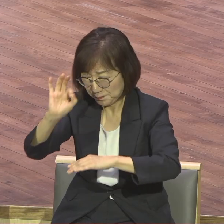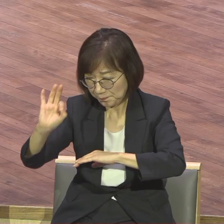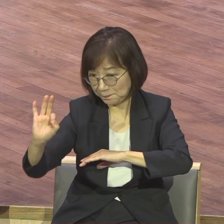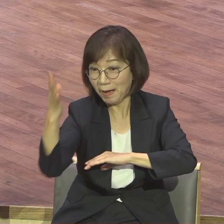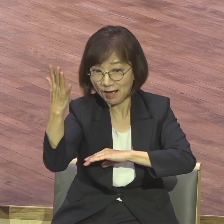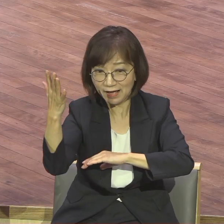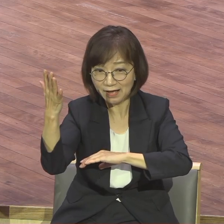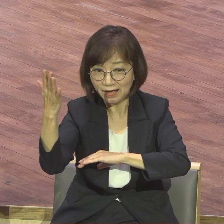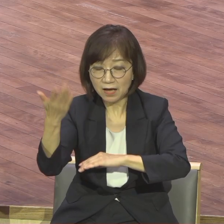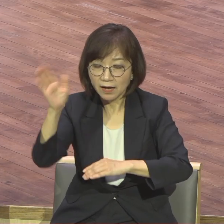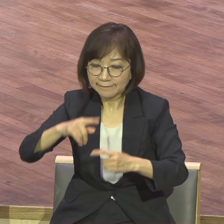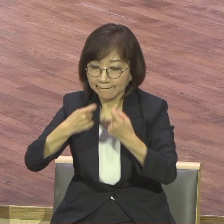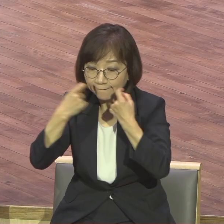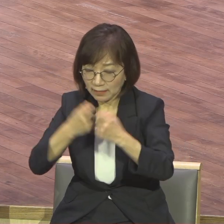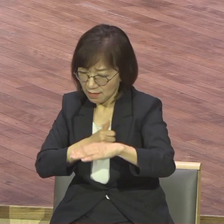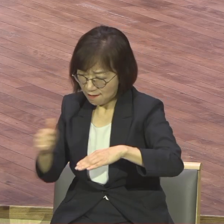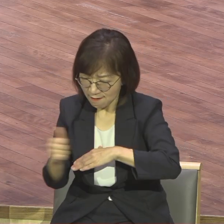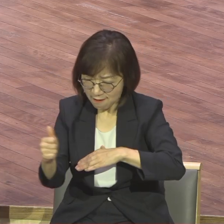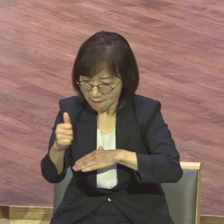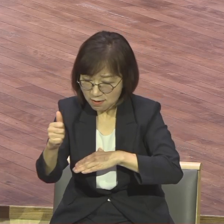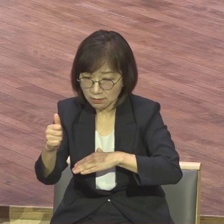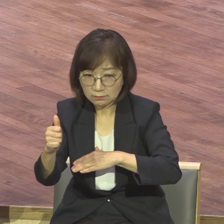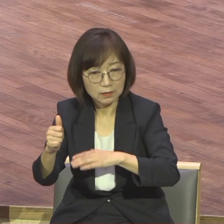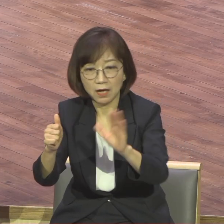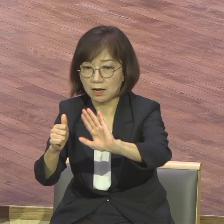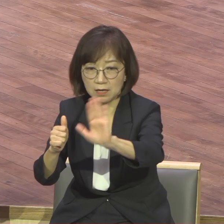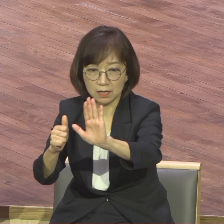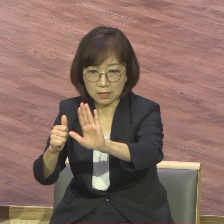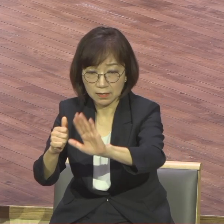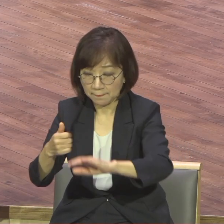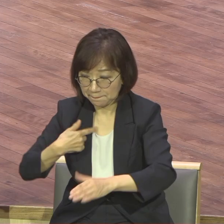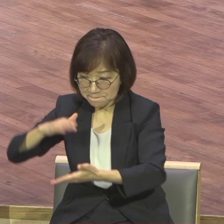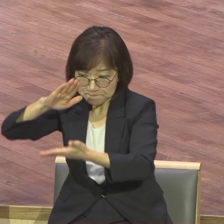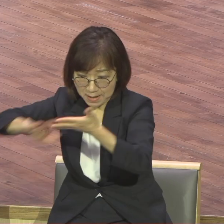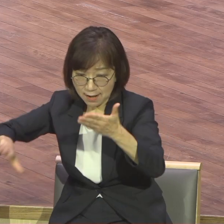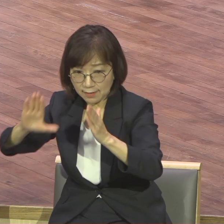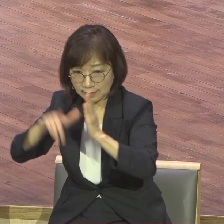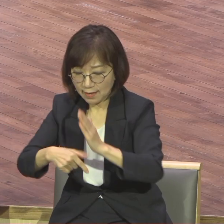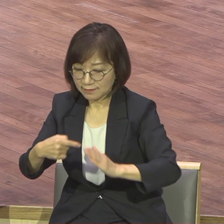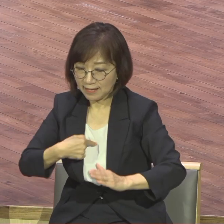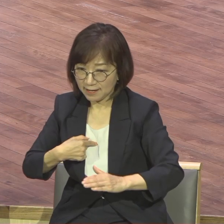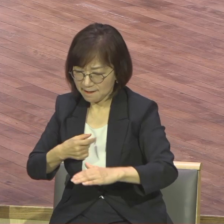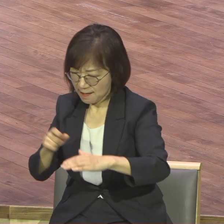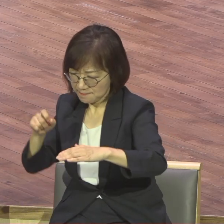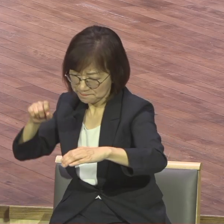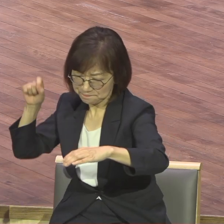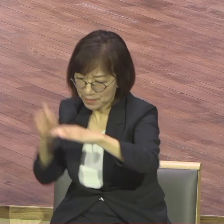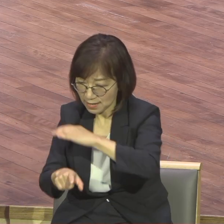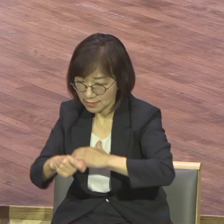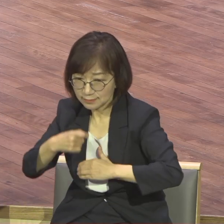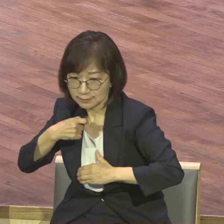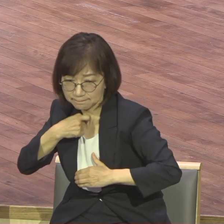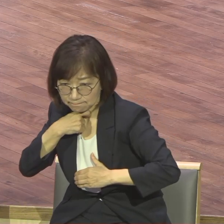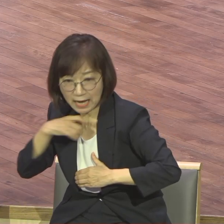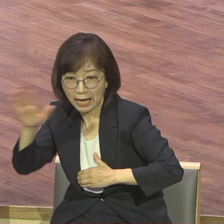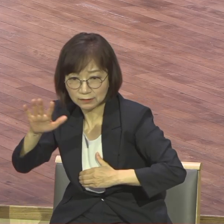그런데 교체되면서 손흥민 선수에게 이렇게 말을 했습니다 극장님아 내가